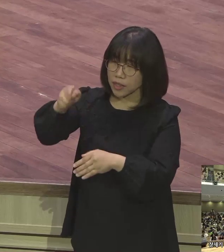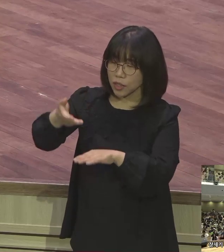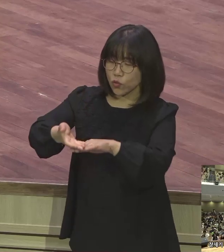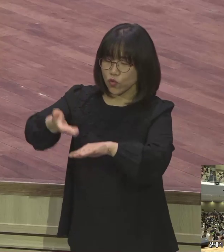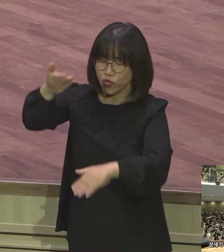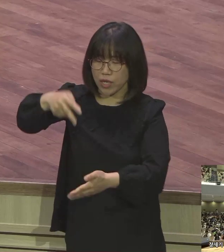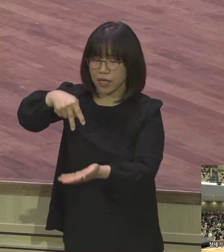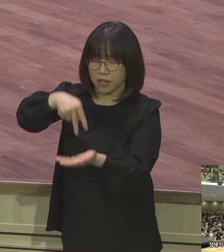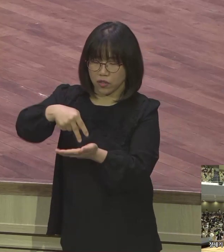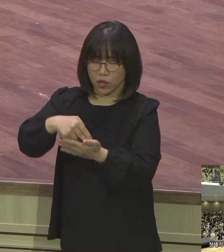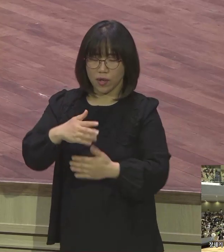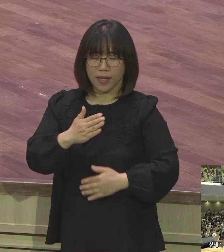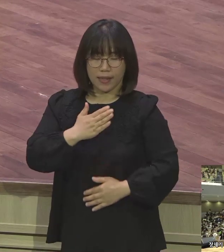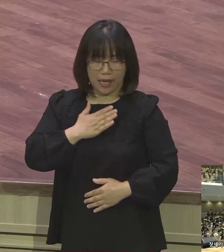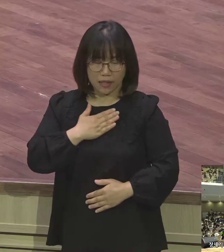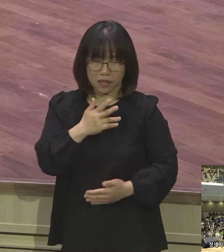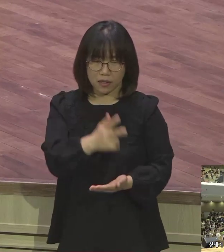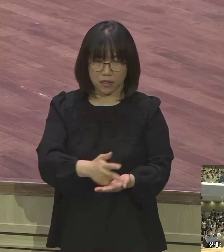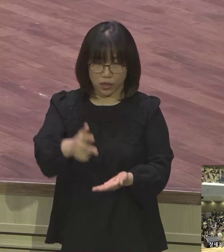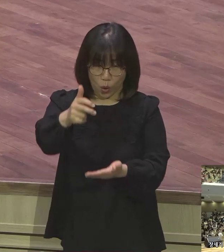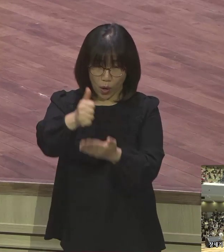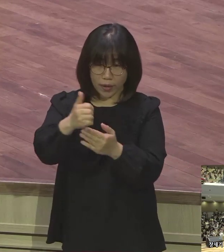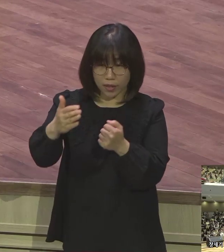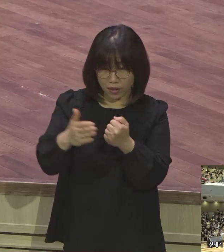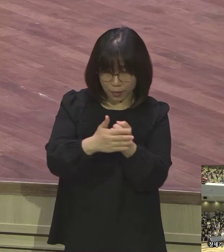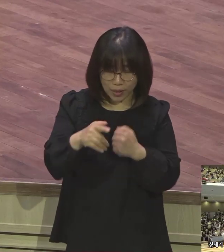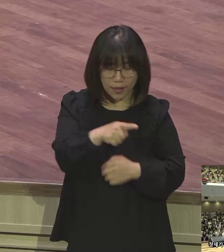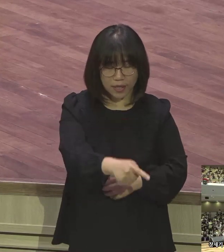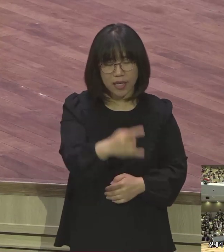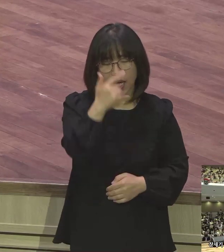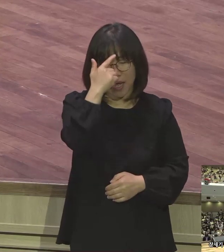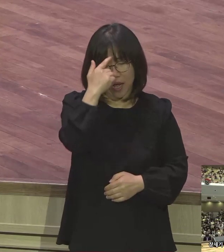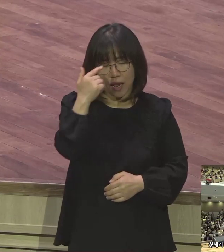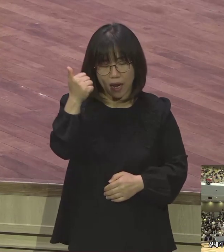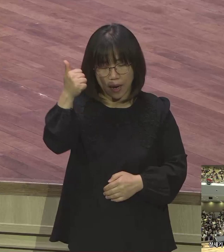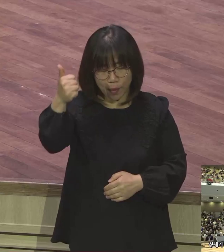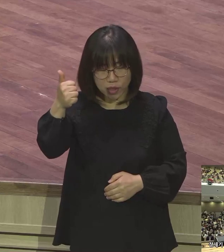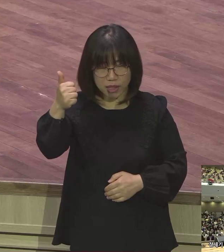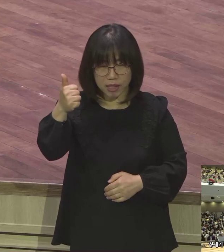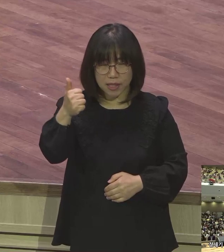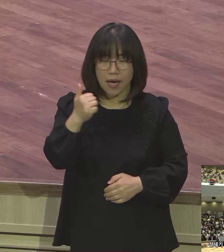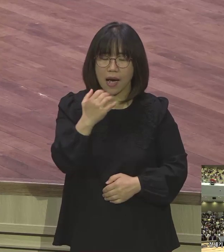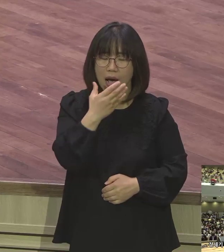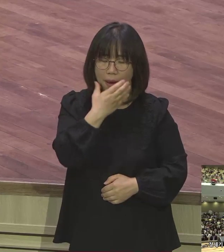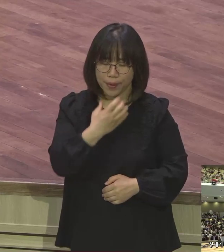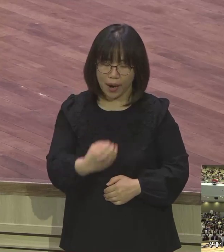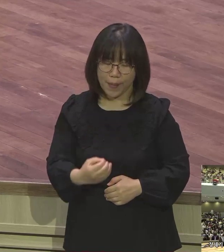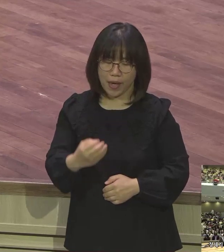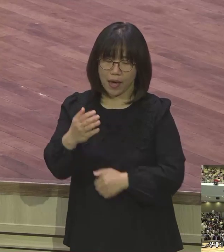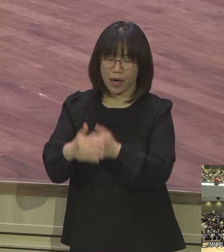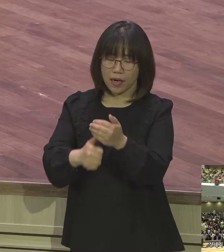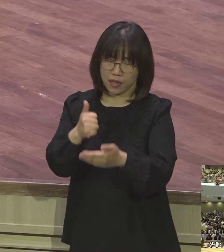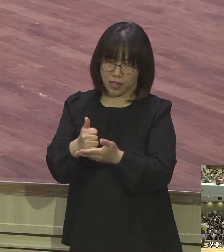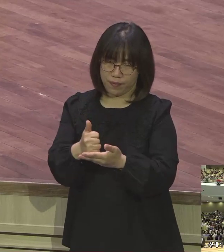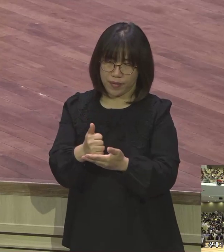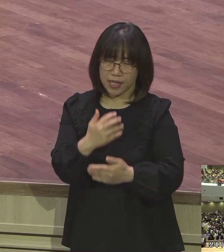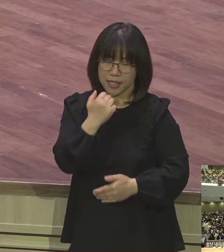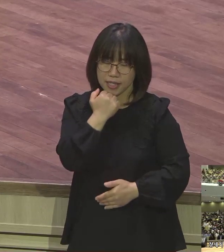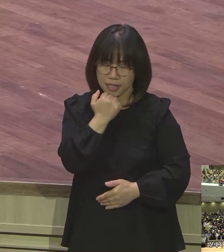요하니 너의 조부 아브라미 하나님이 이삭의 하나님이시라 내가 너가 누워있는 땅을 내가 너와 내